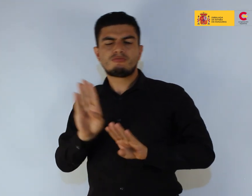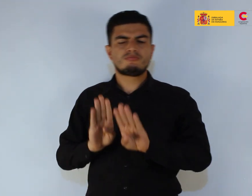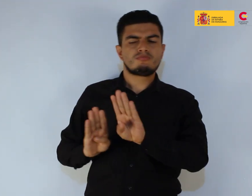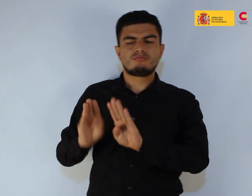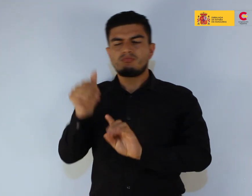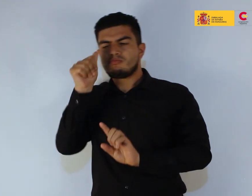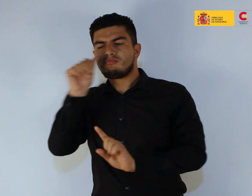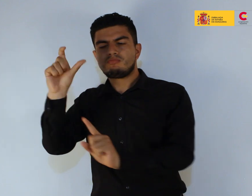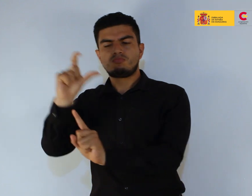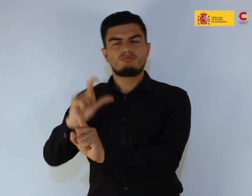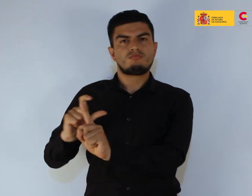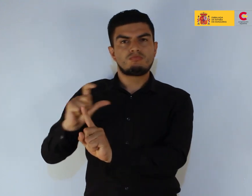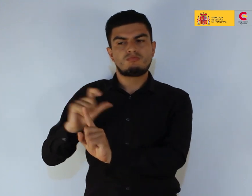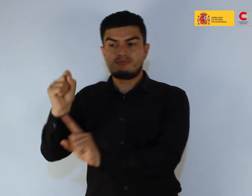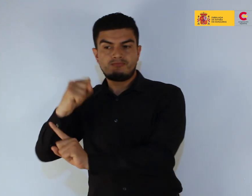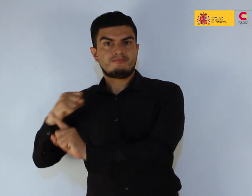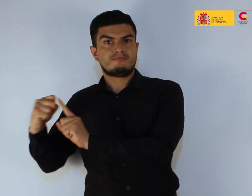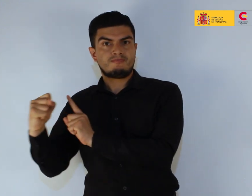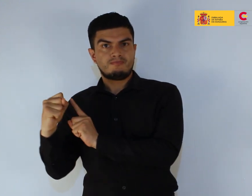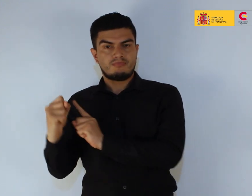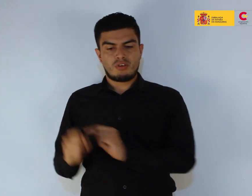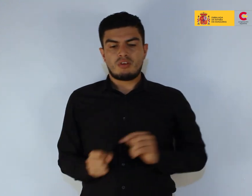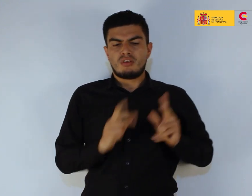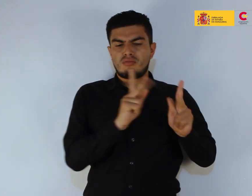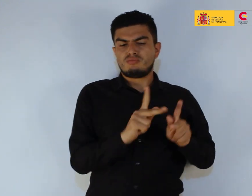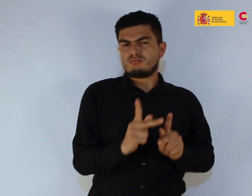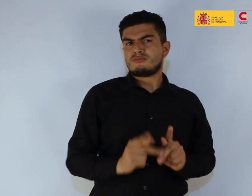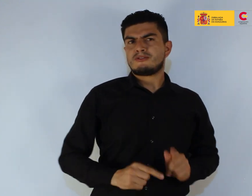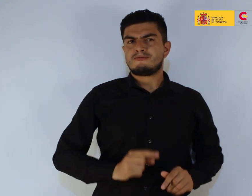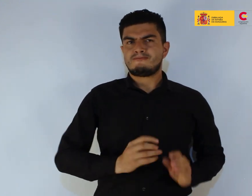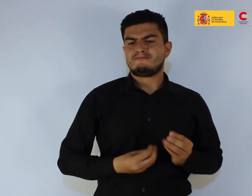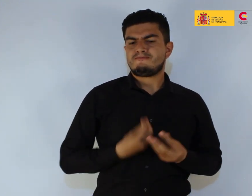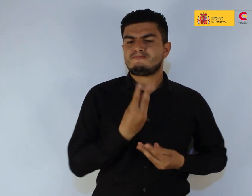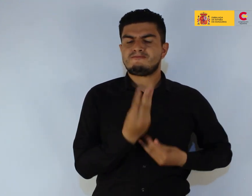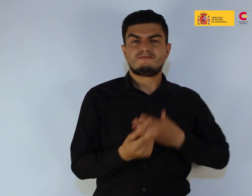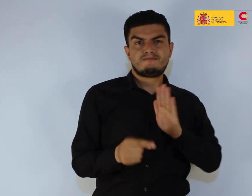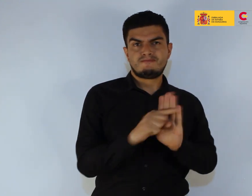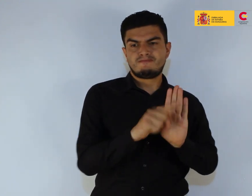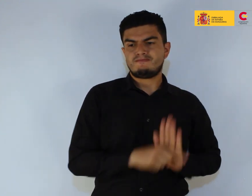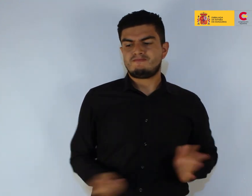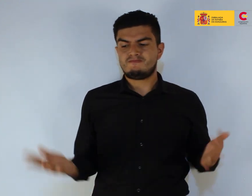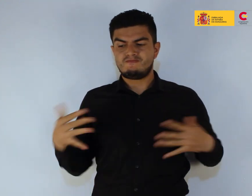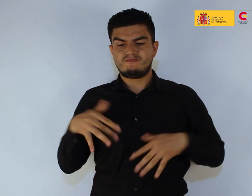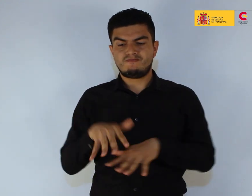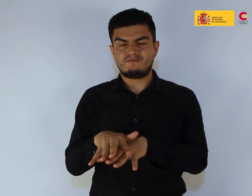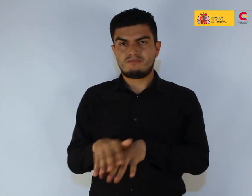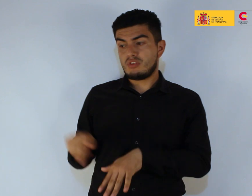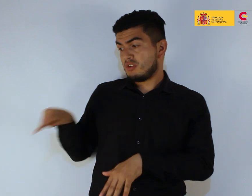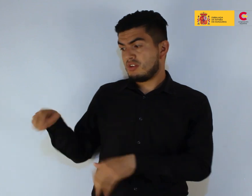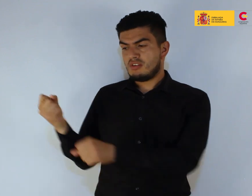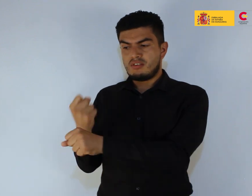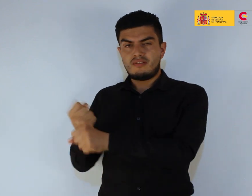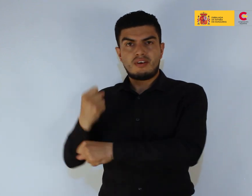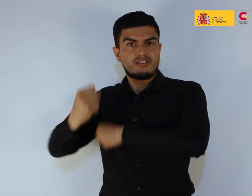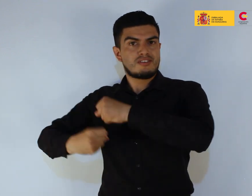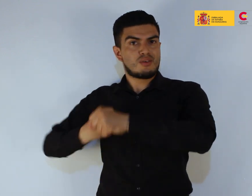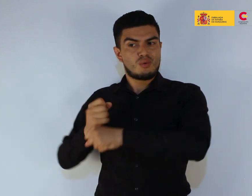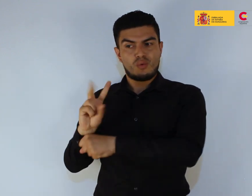Es el caso de la obra que aquí se presenta, en desarrollo continuo desde 2011. Se trata de una colección heterogénea de